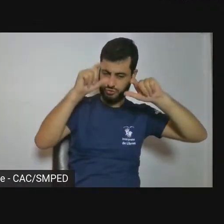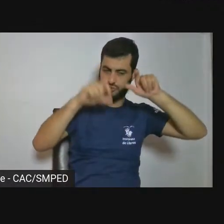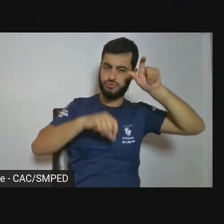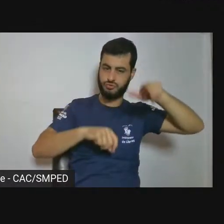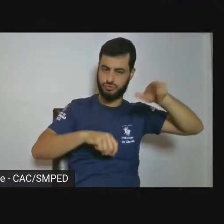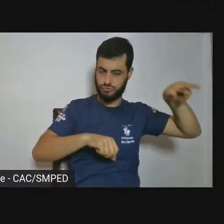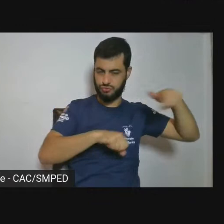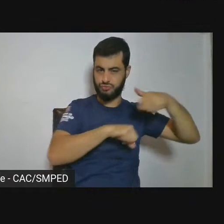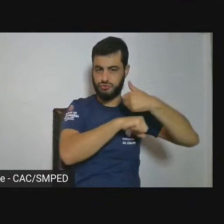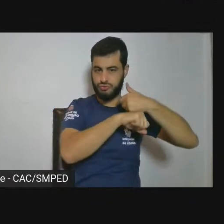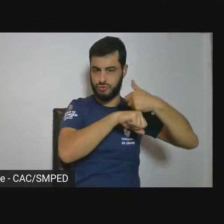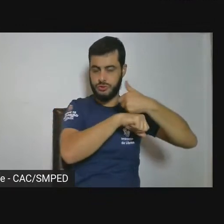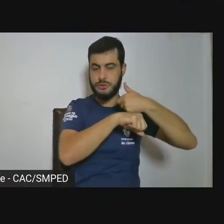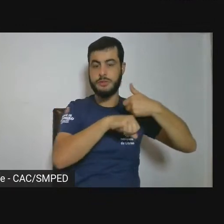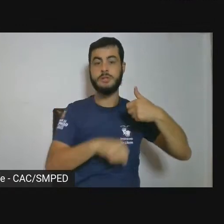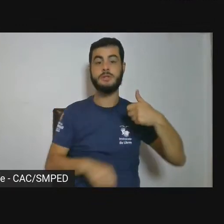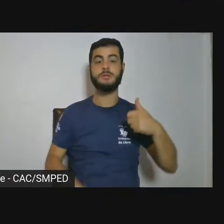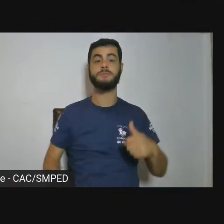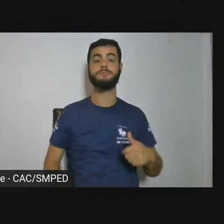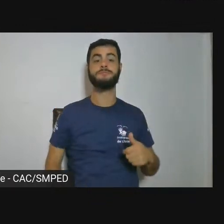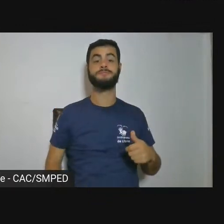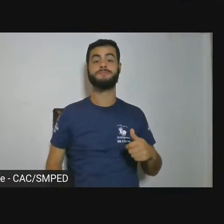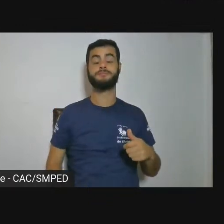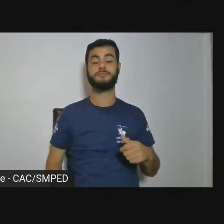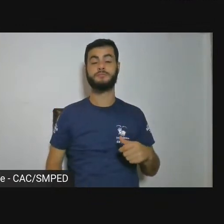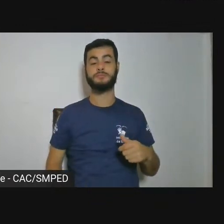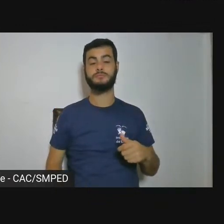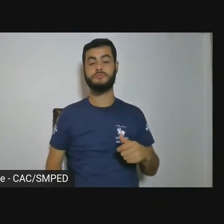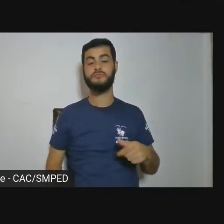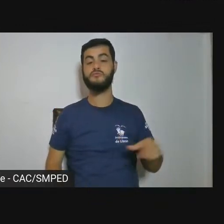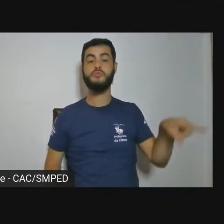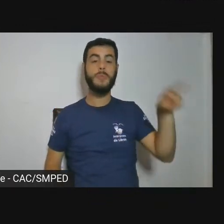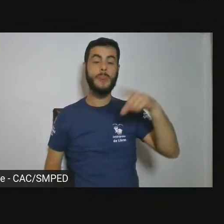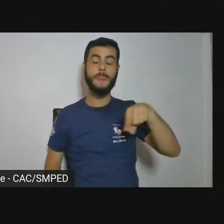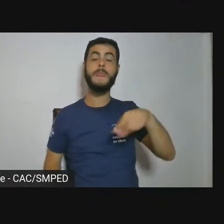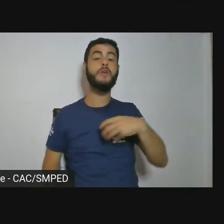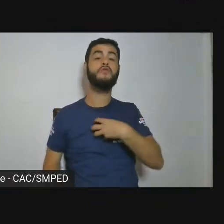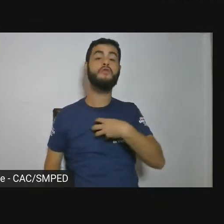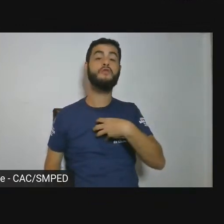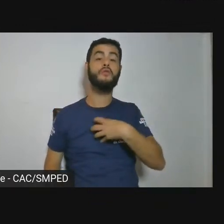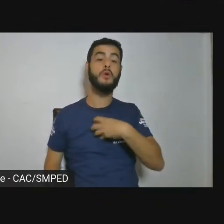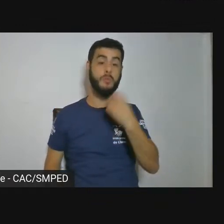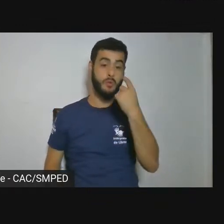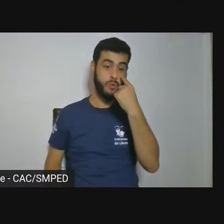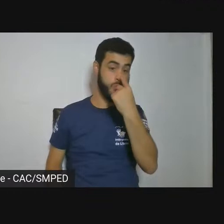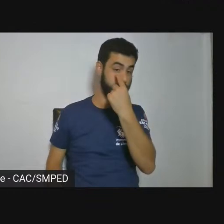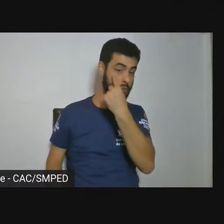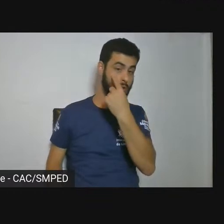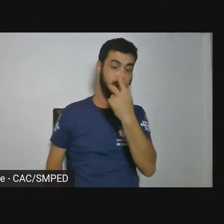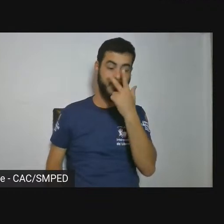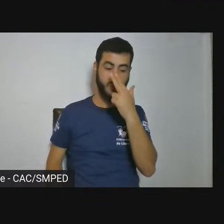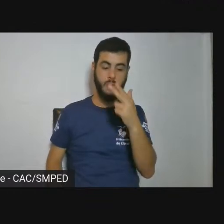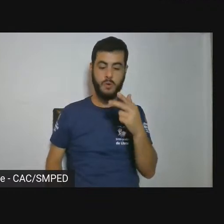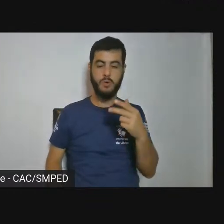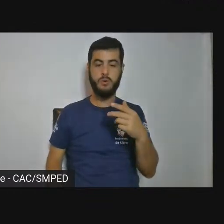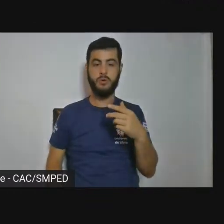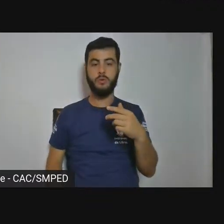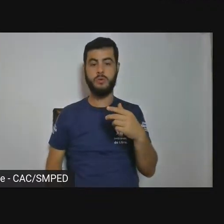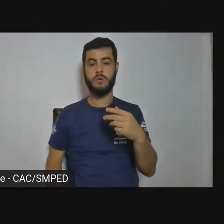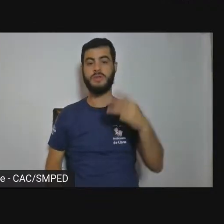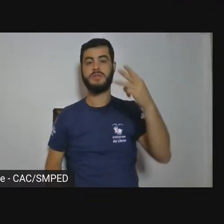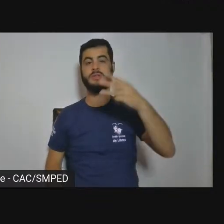esse achado de estar nessa terceira margem da imagem